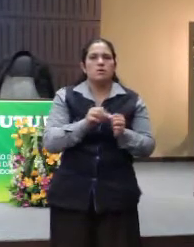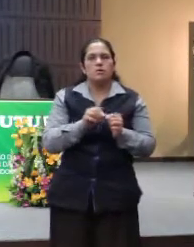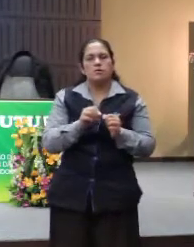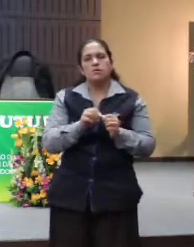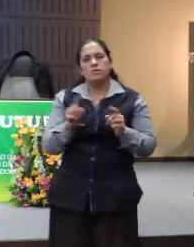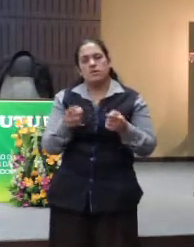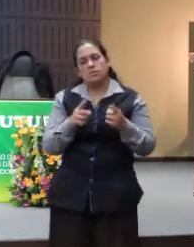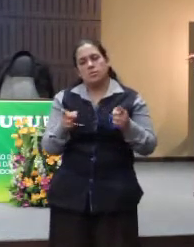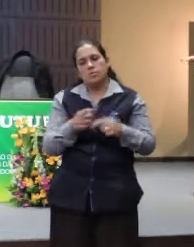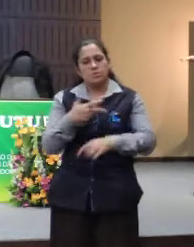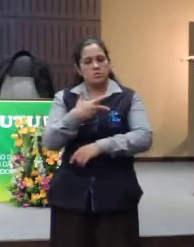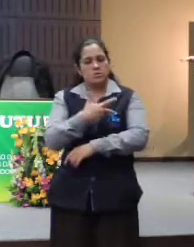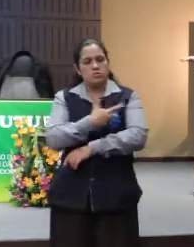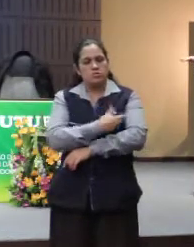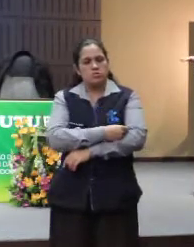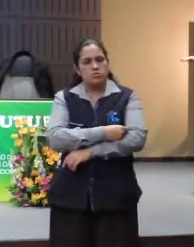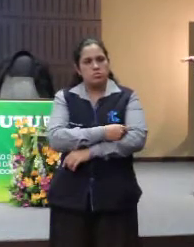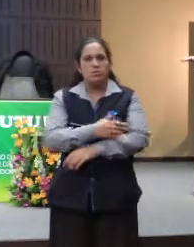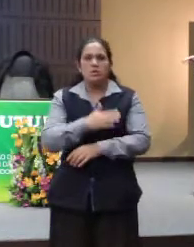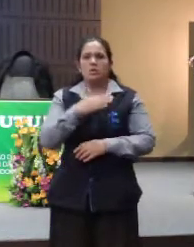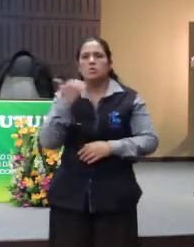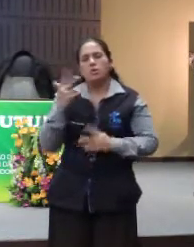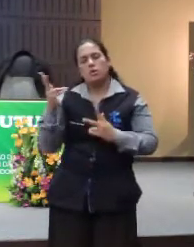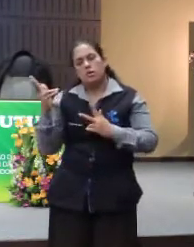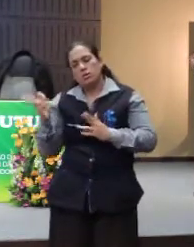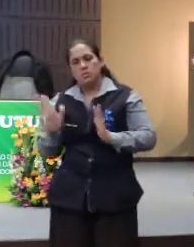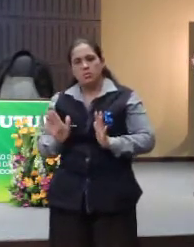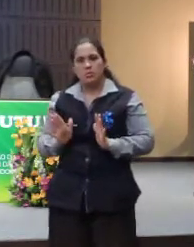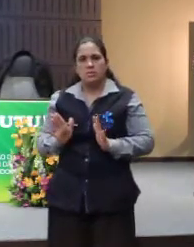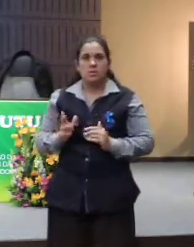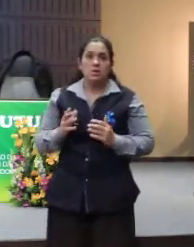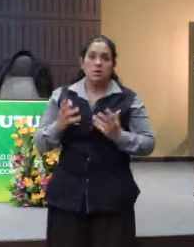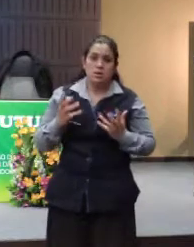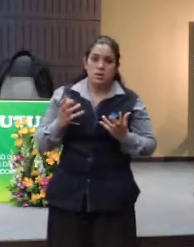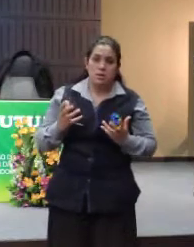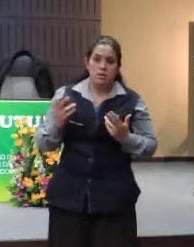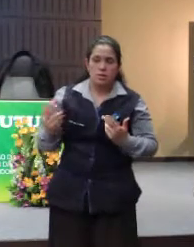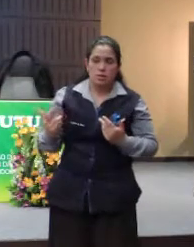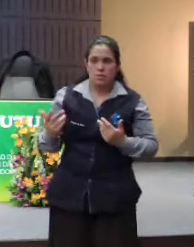rejeição e ele faleceu dormindo. Do jeito que ele queria.